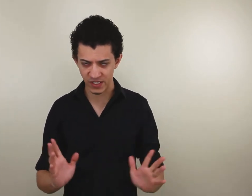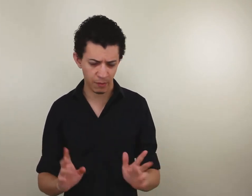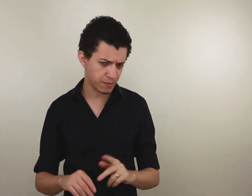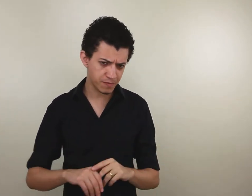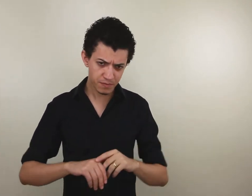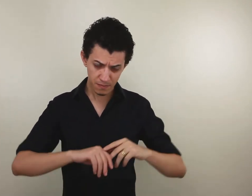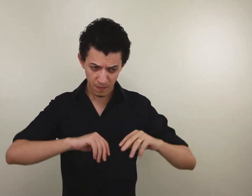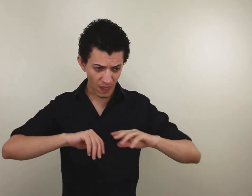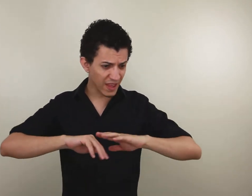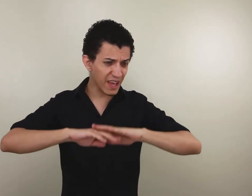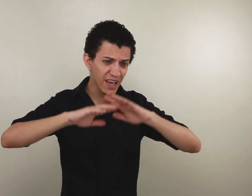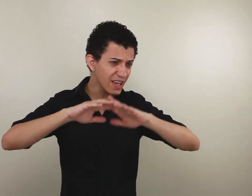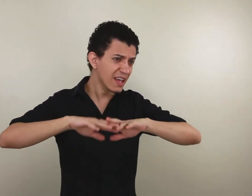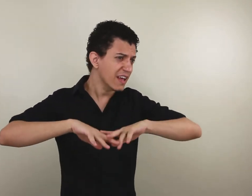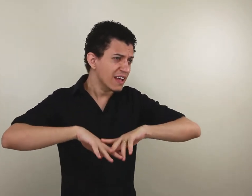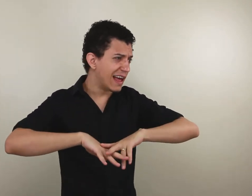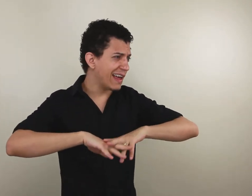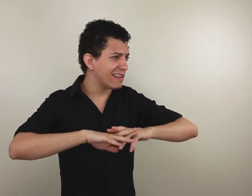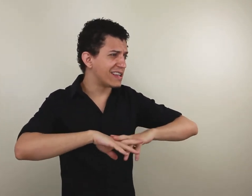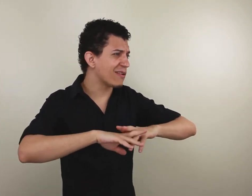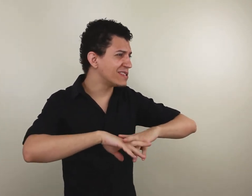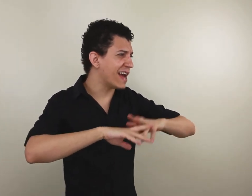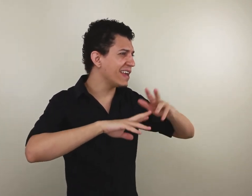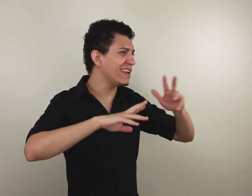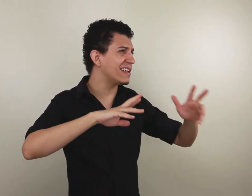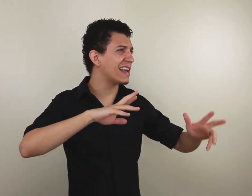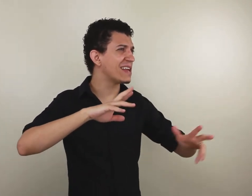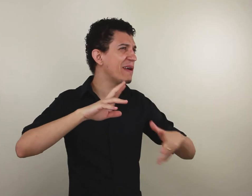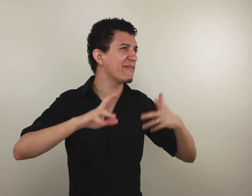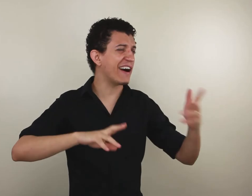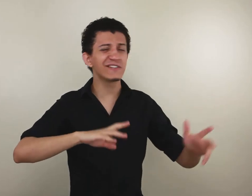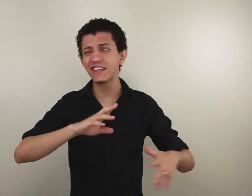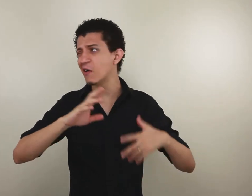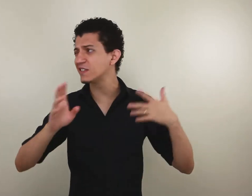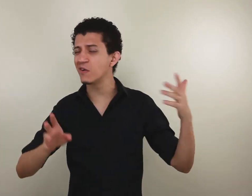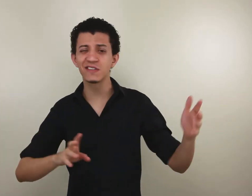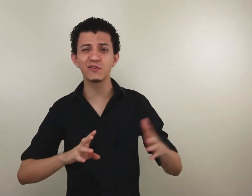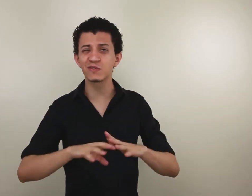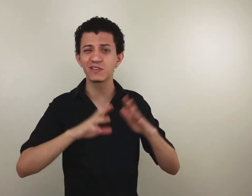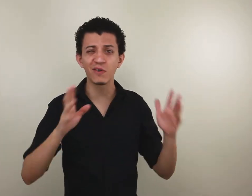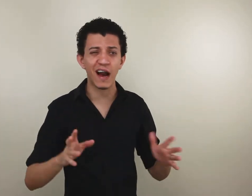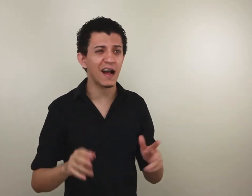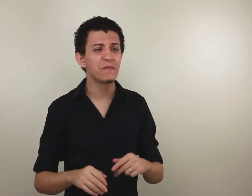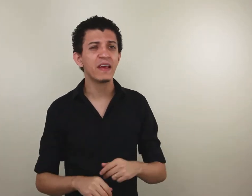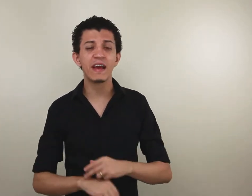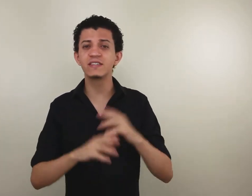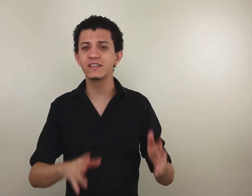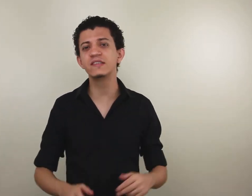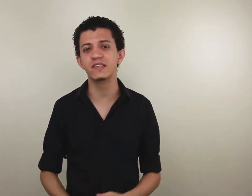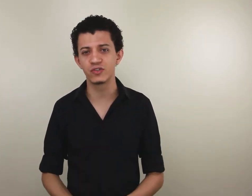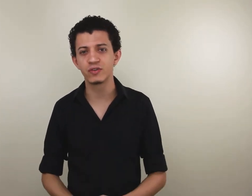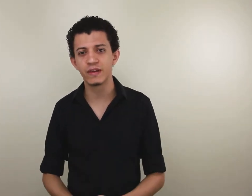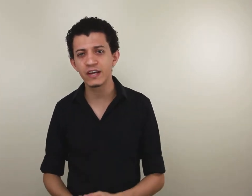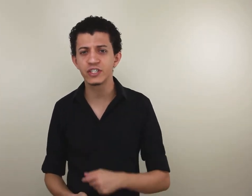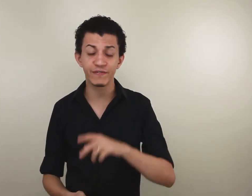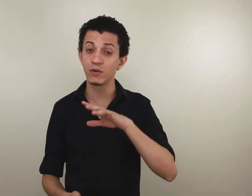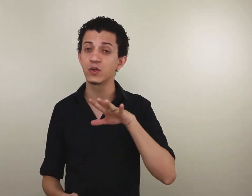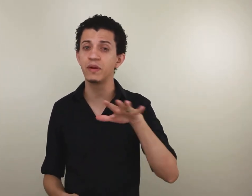exemplo, e aí você consegue receber vários não, não, não de um tanto lugar, e você desiste. A gente já falou sobre